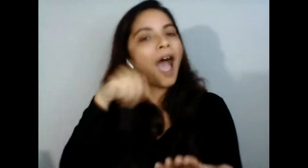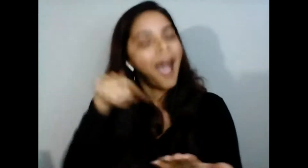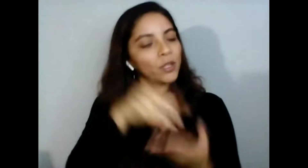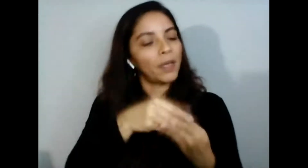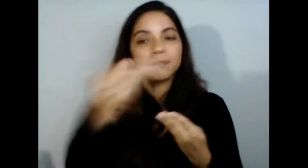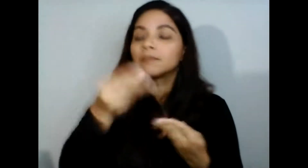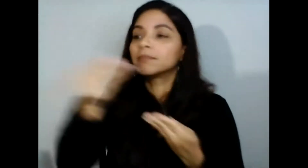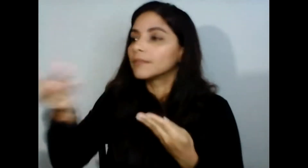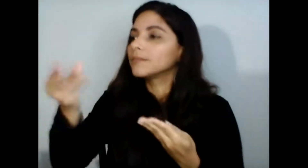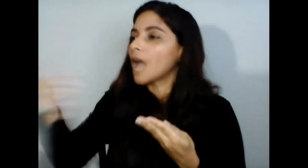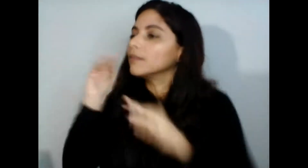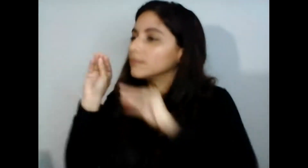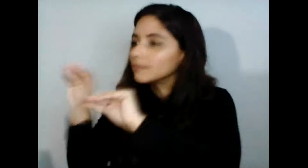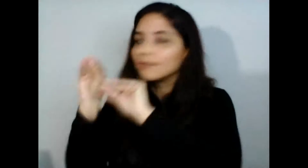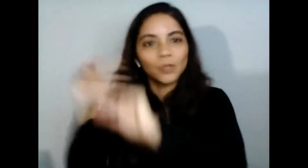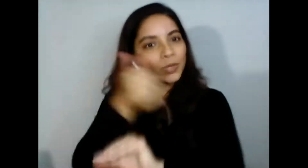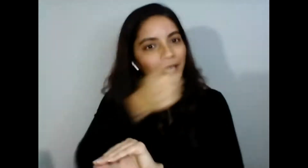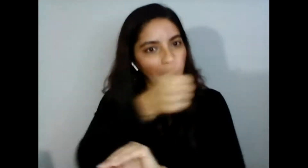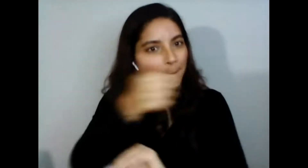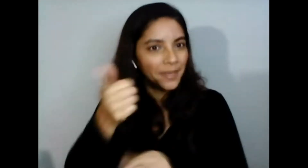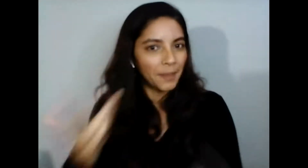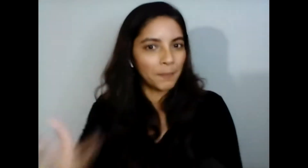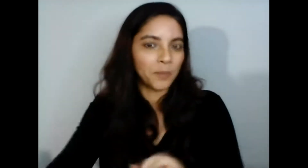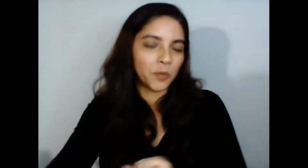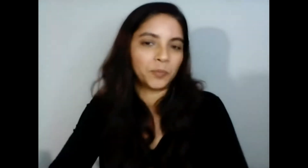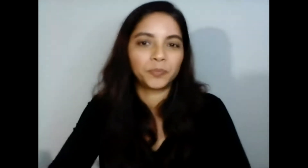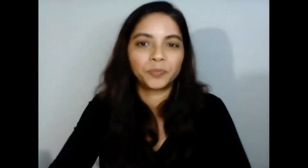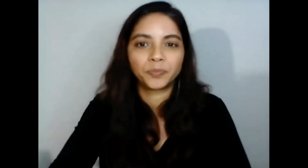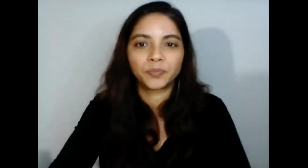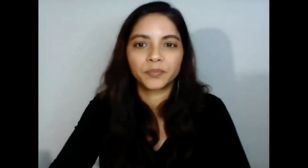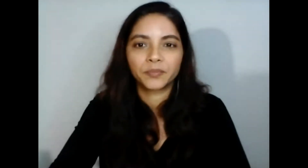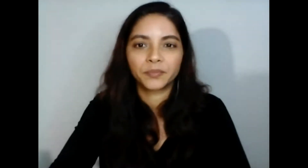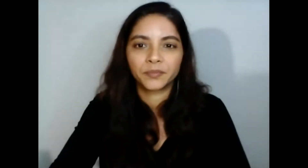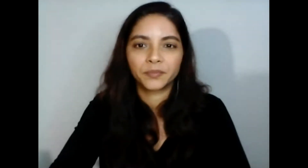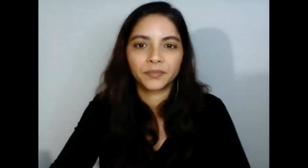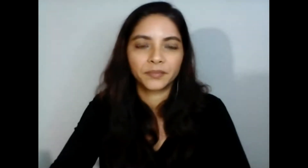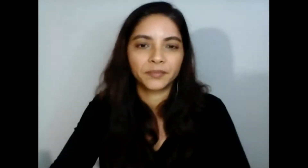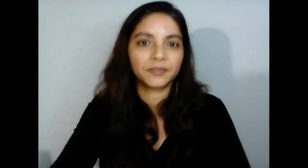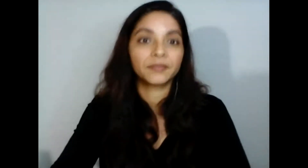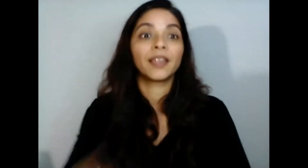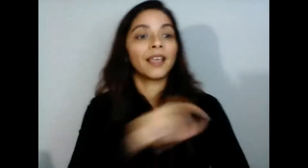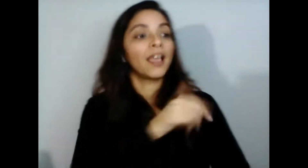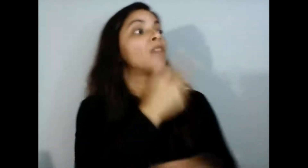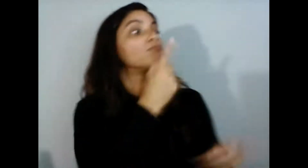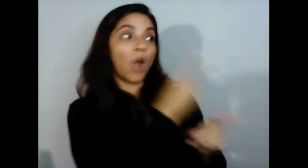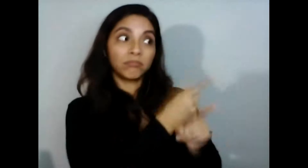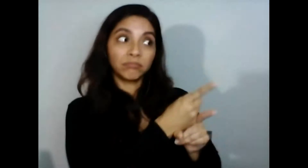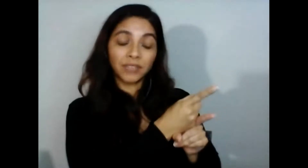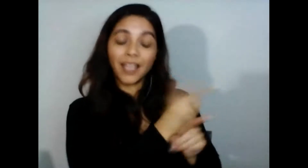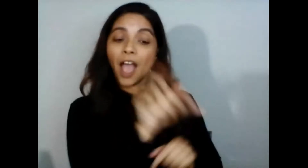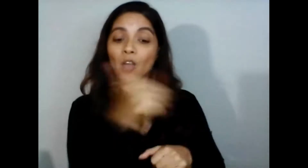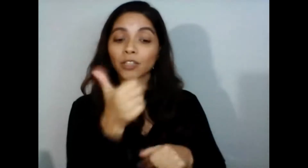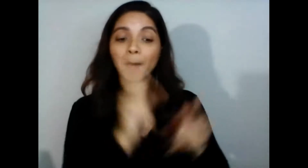medios digitales o medios de comunicación tradicionales no eso es así y también están las personas no